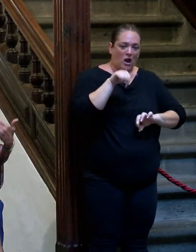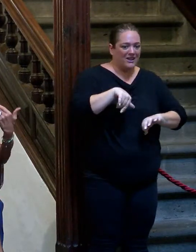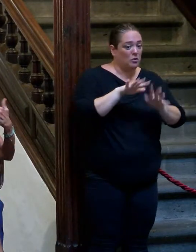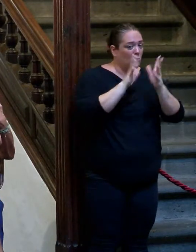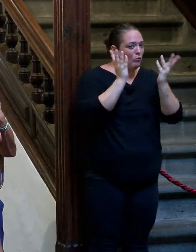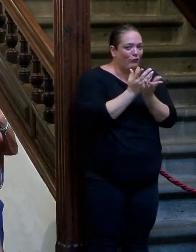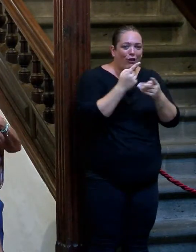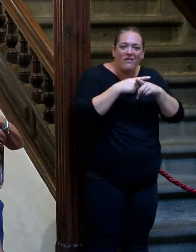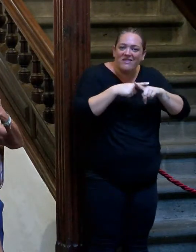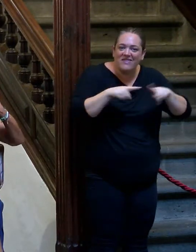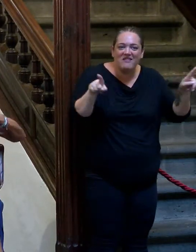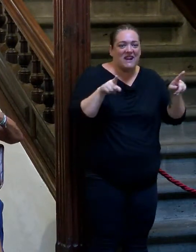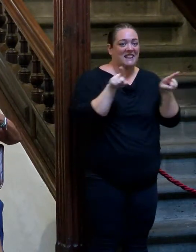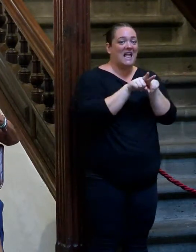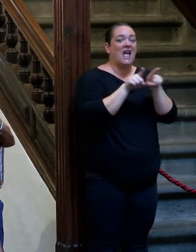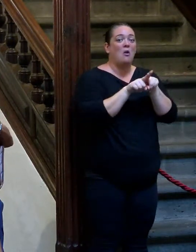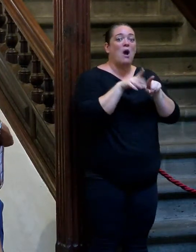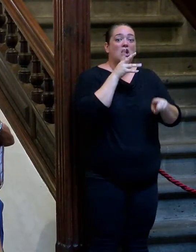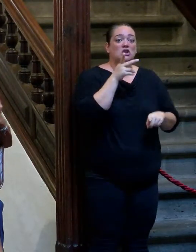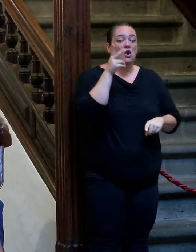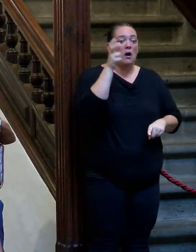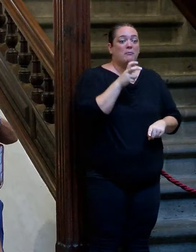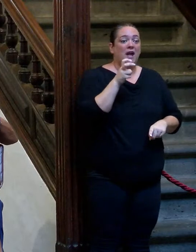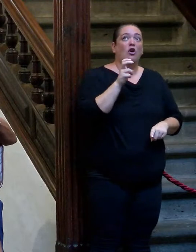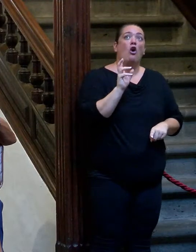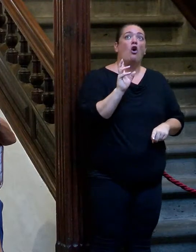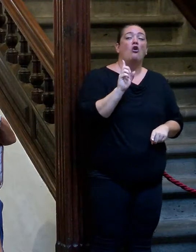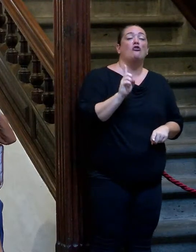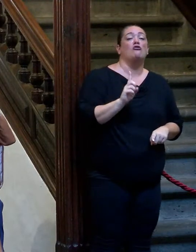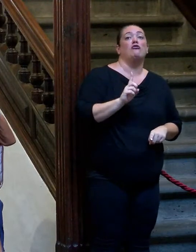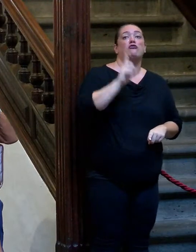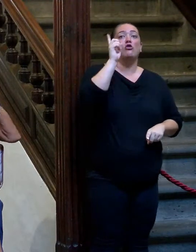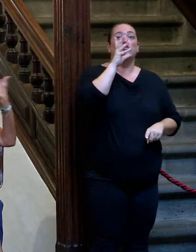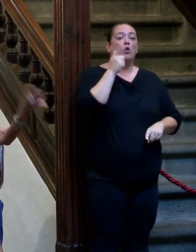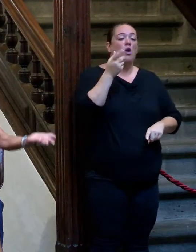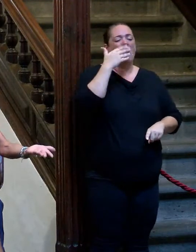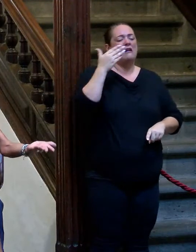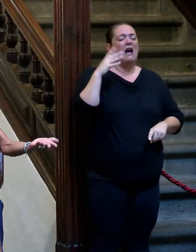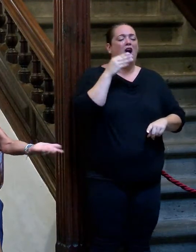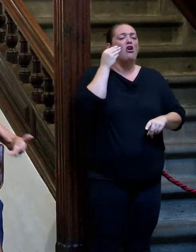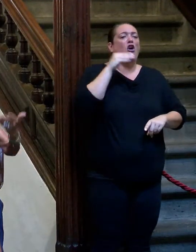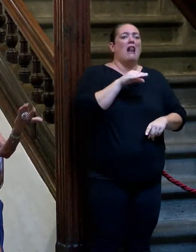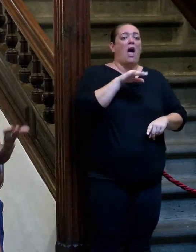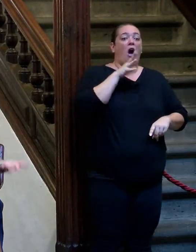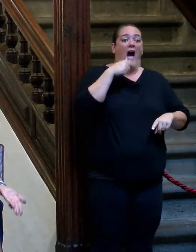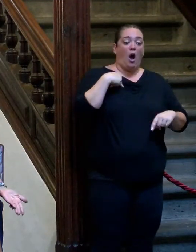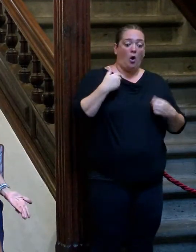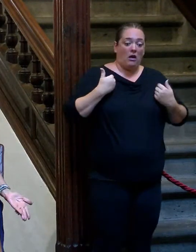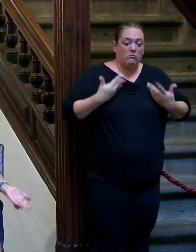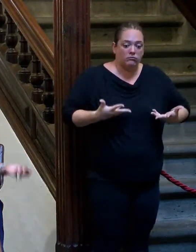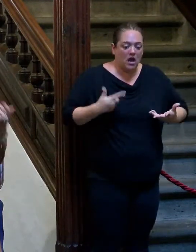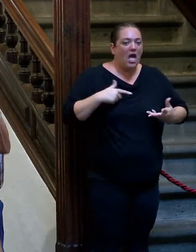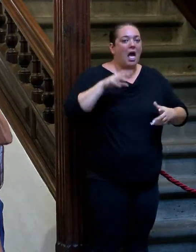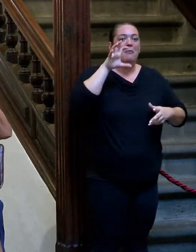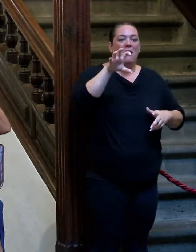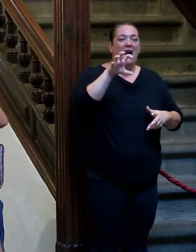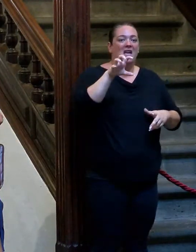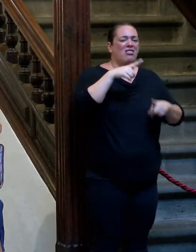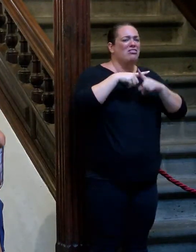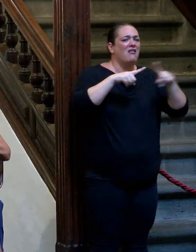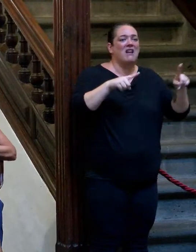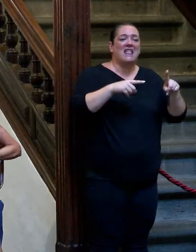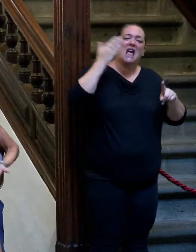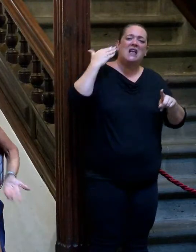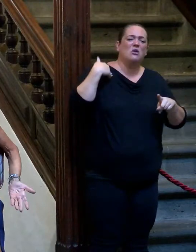mundo. Es como si hubiera llegado si yo llegué ahora mismo de una galaxia si me hubieran crionizado y me hubieran congelado y me traen ahora es este país no es en el que yo he vivido.